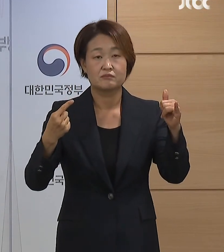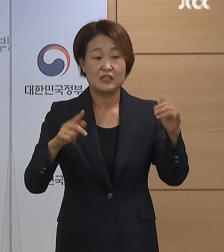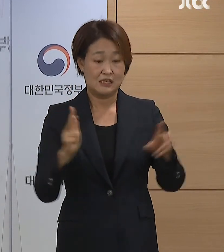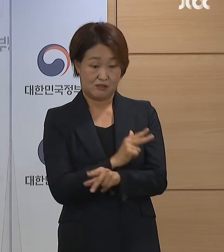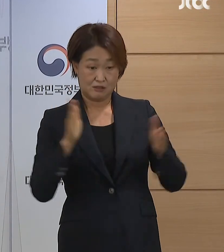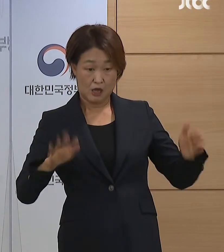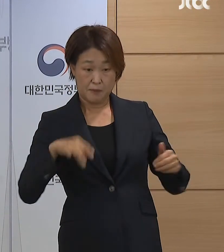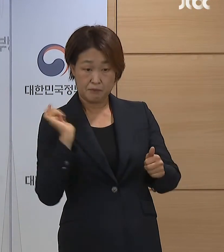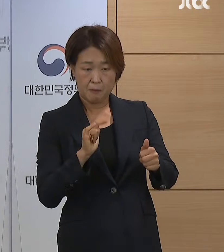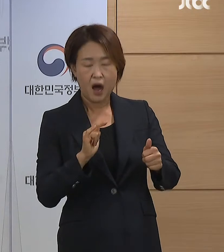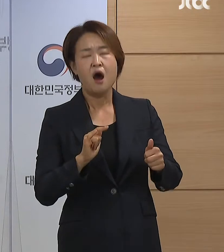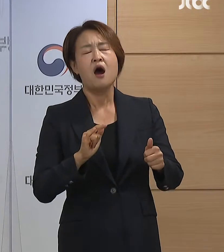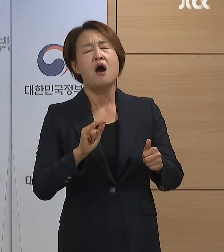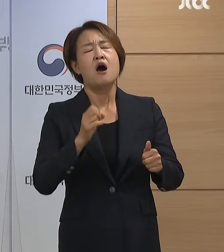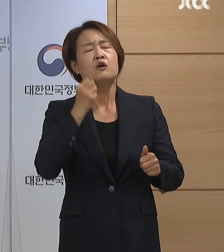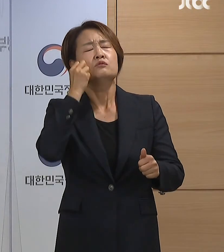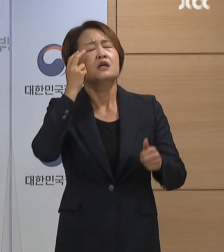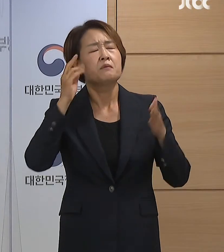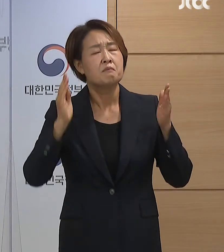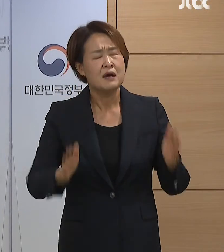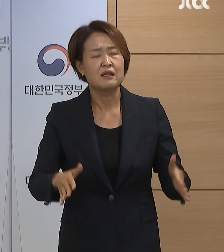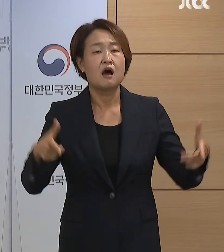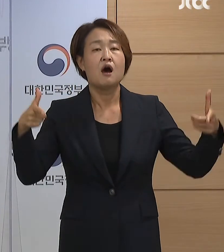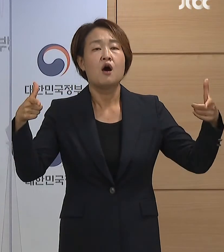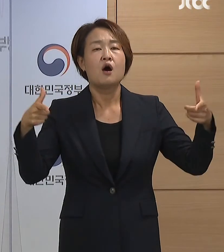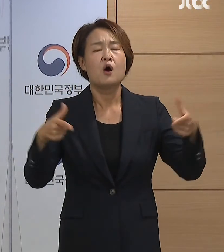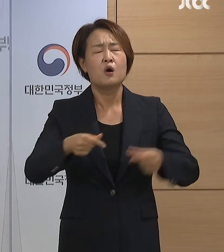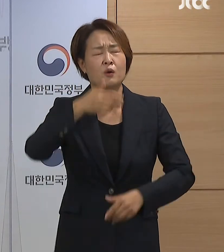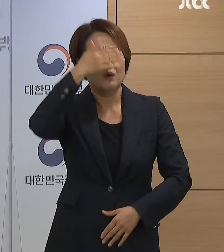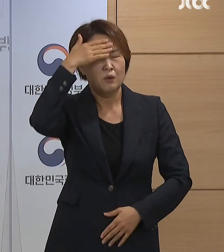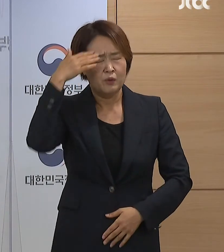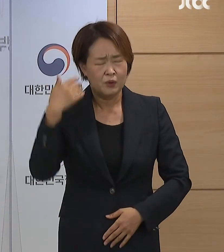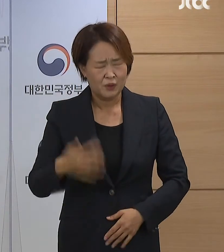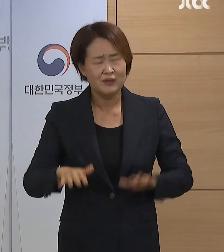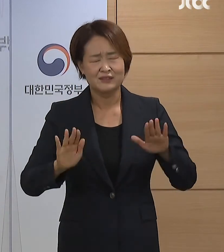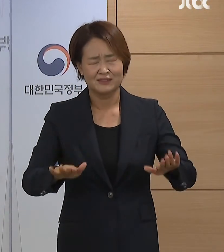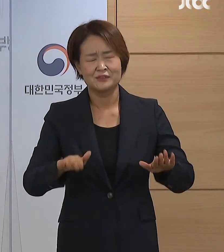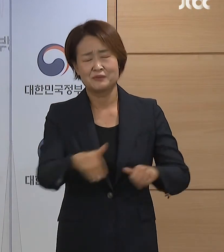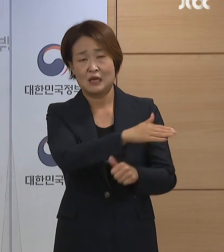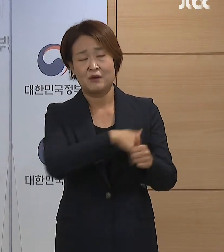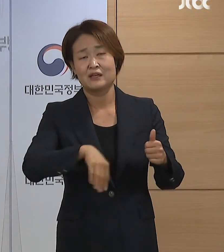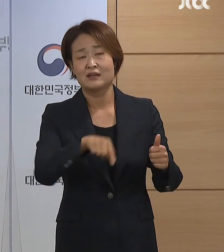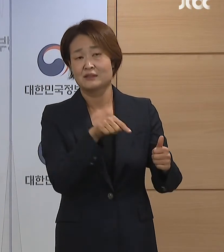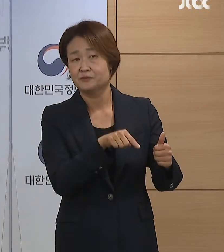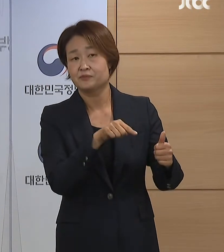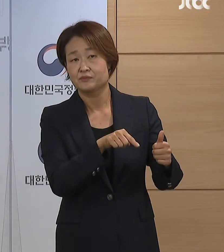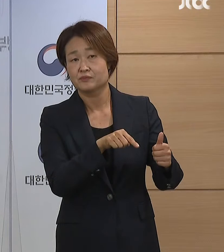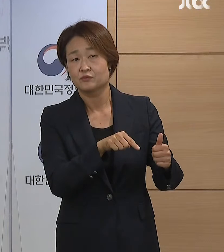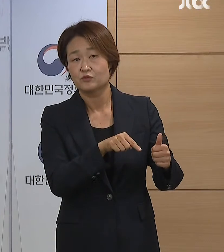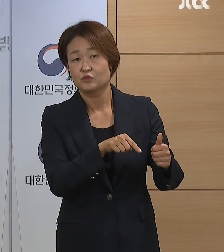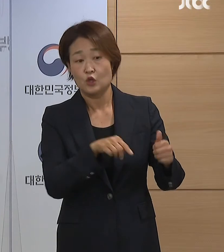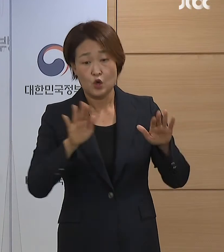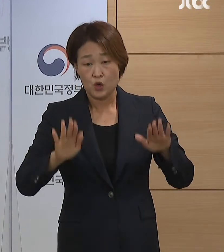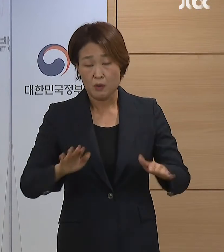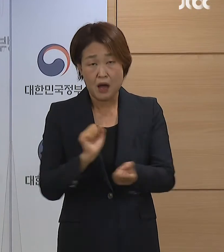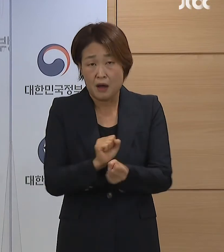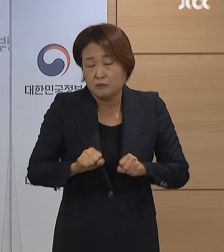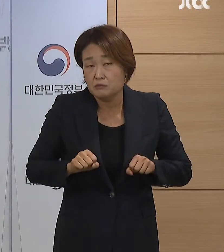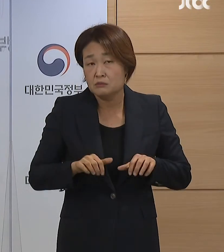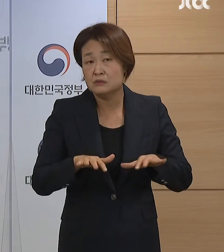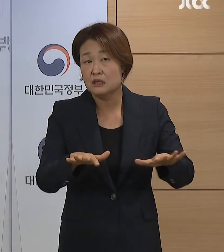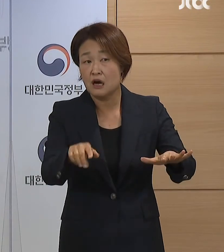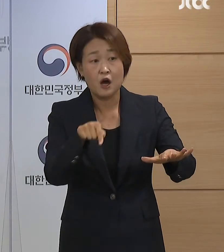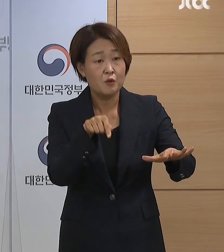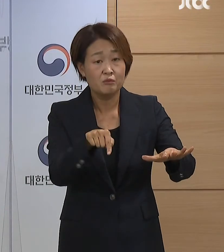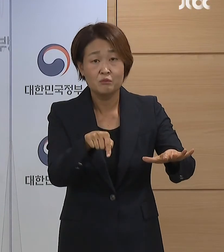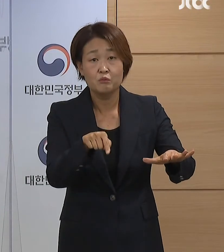주간 확진자가 9주만에 처음으로 감소하고 진정세를 벌이고 있습니다. 이번 재유형은 일일적인